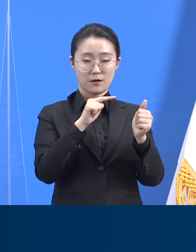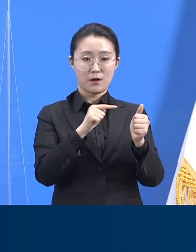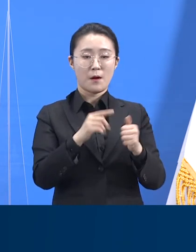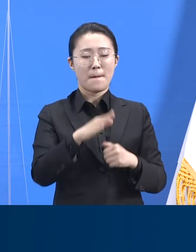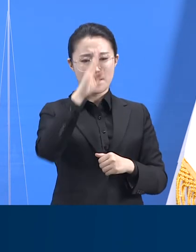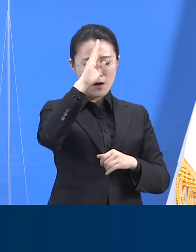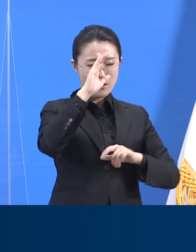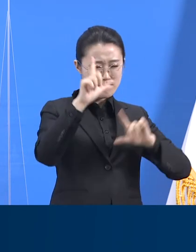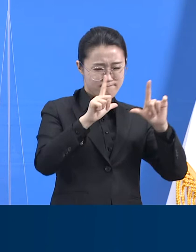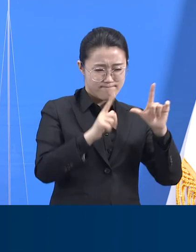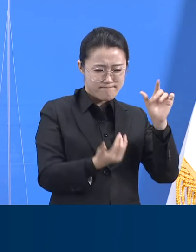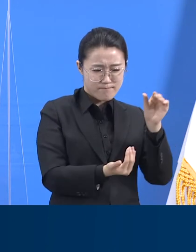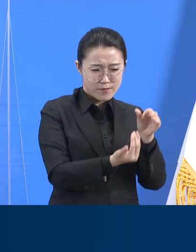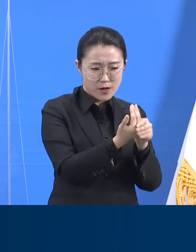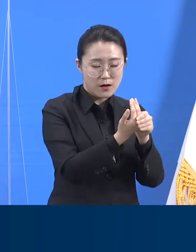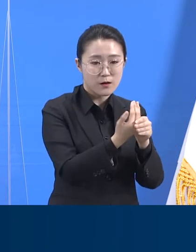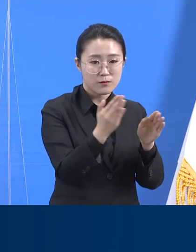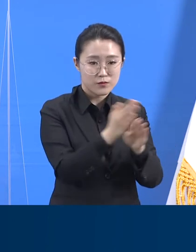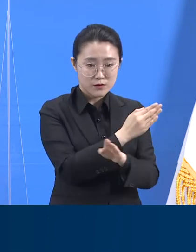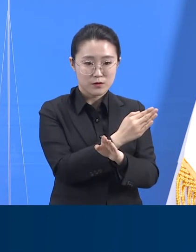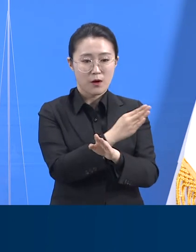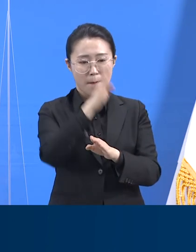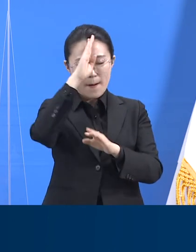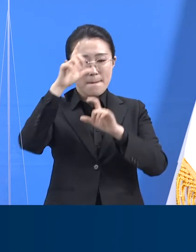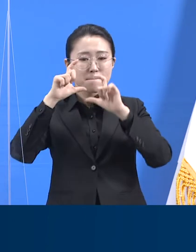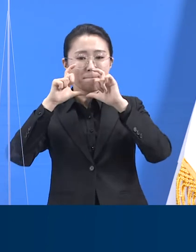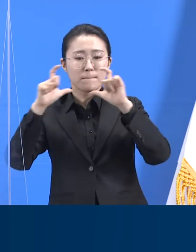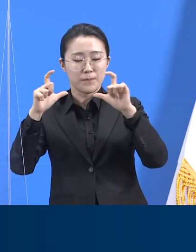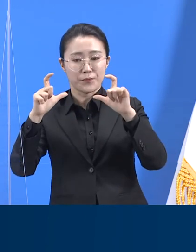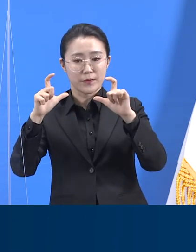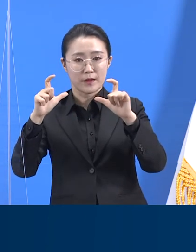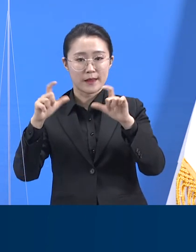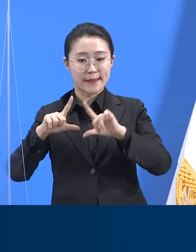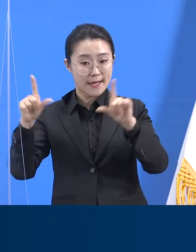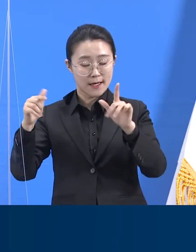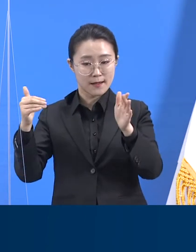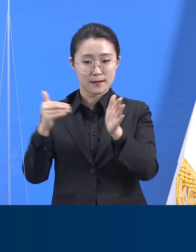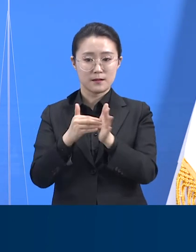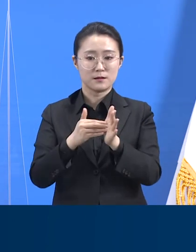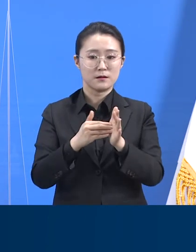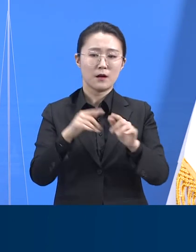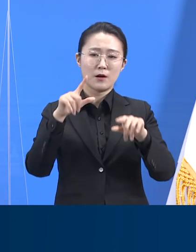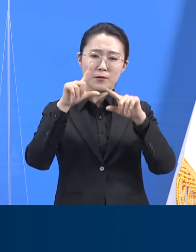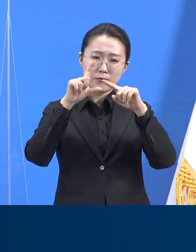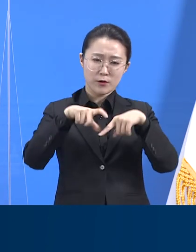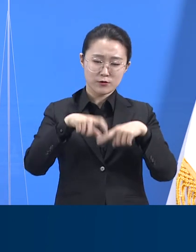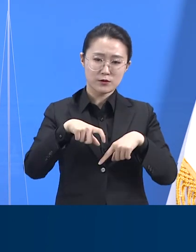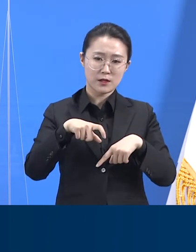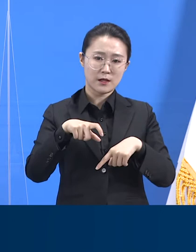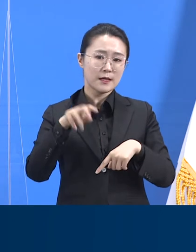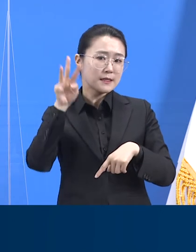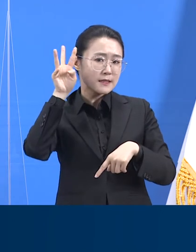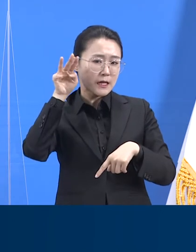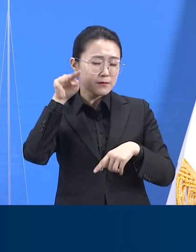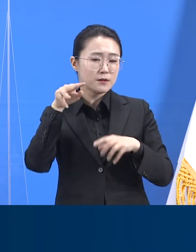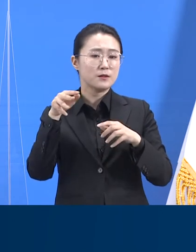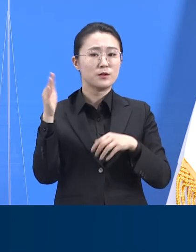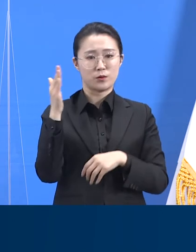판정까지의 소요일수는 평균 3.741이었습니다. 중일수는 3일입니다.